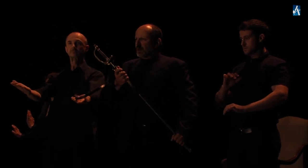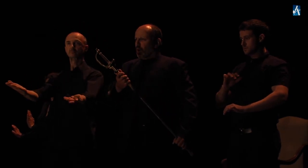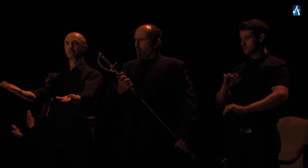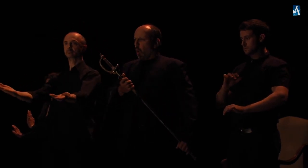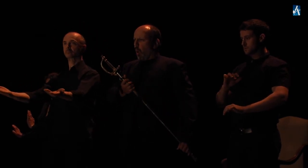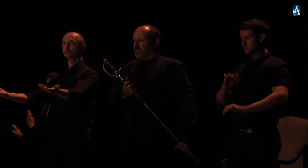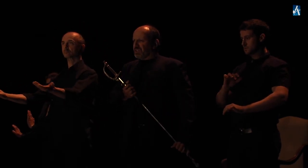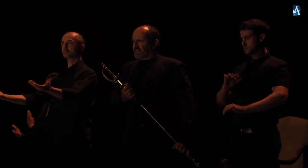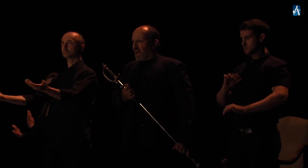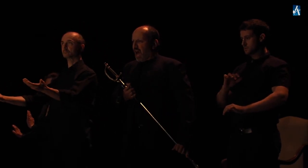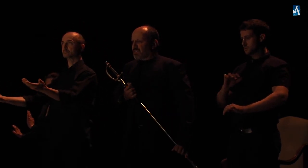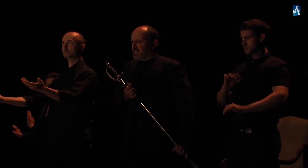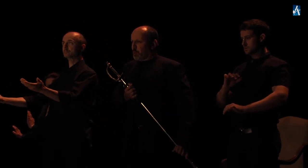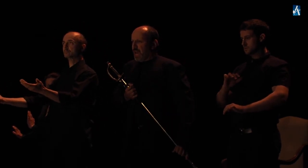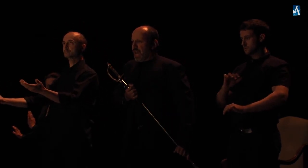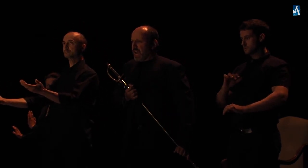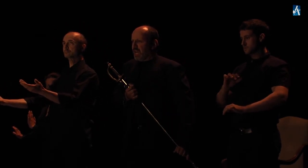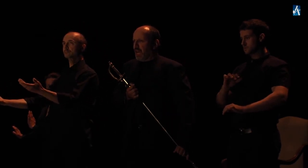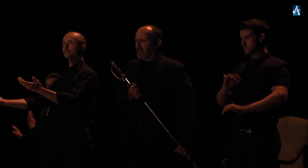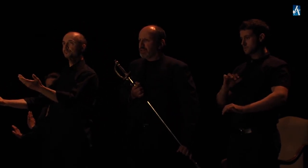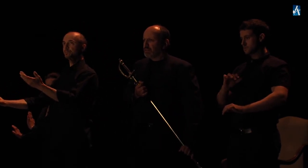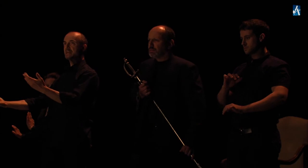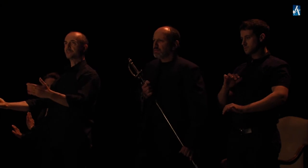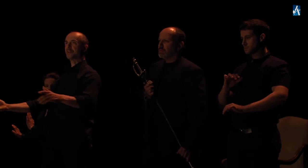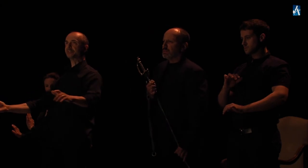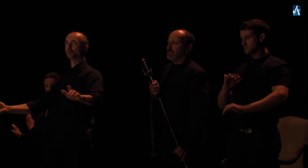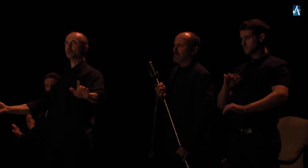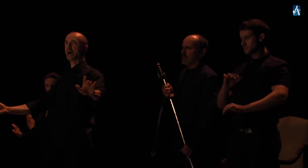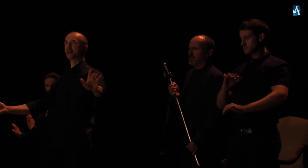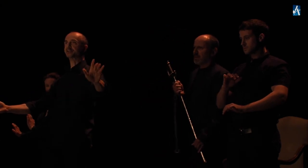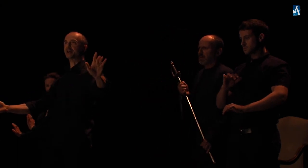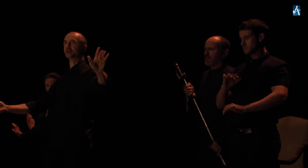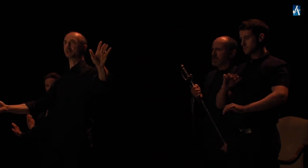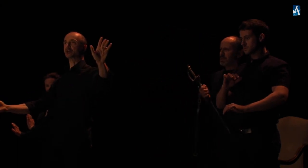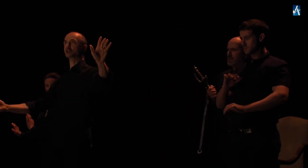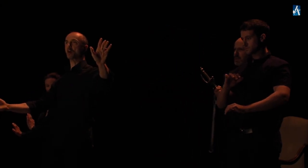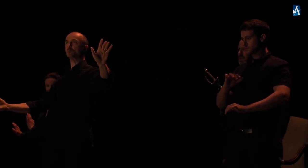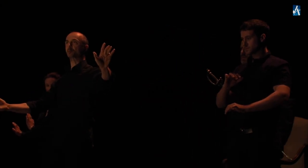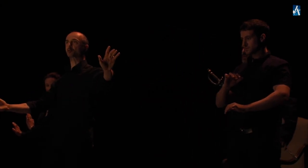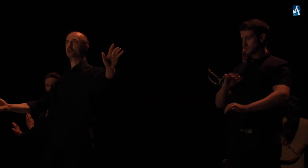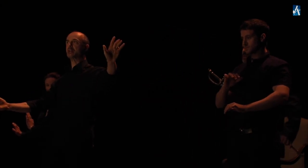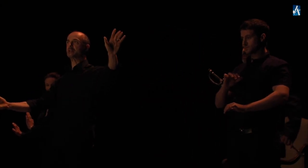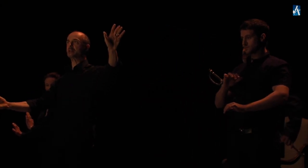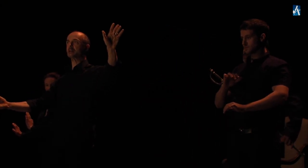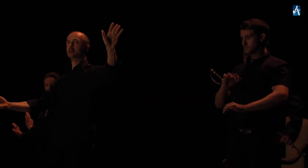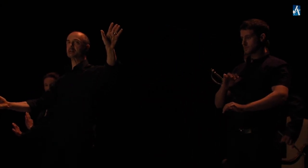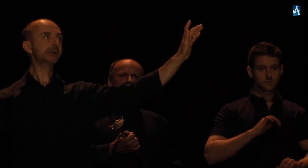Ô disgrâce inhumaine ! Et faites-le garder en la chambre prochaine !